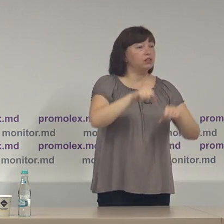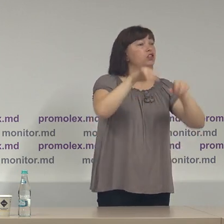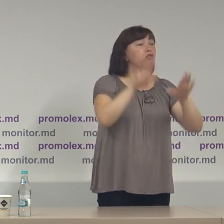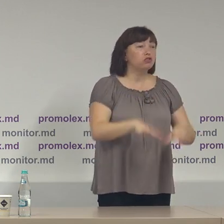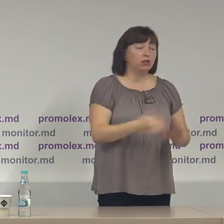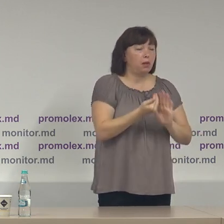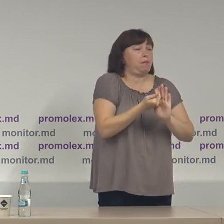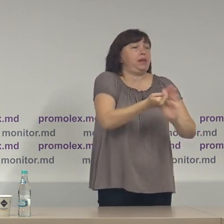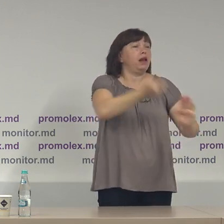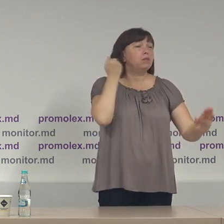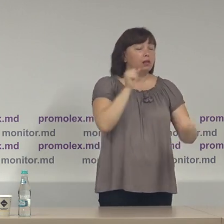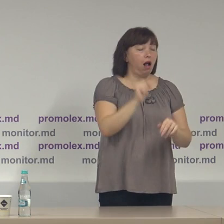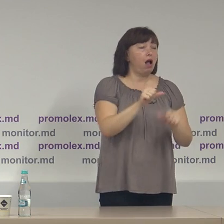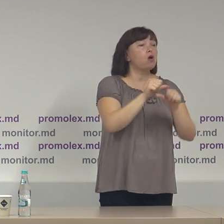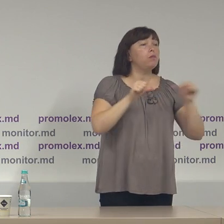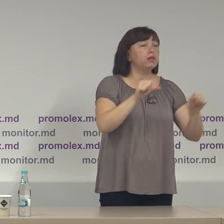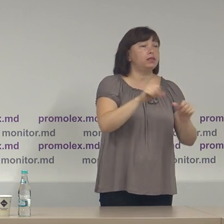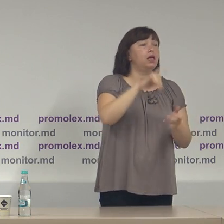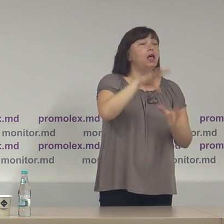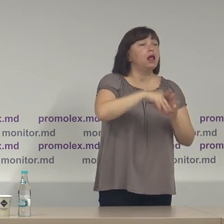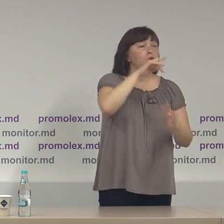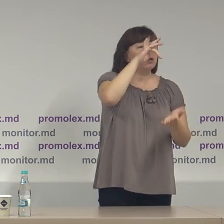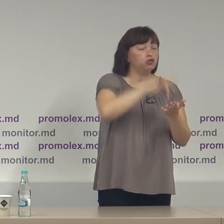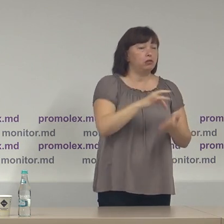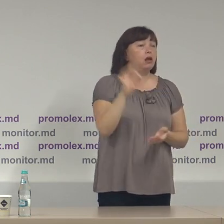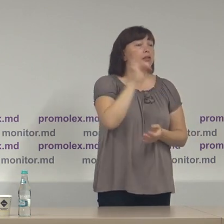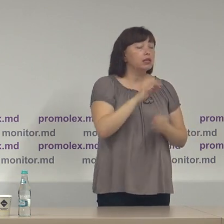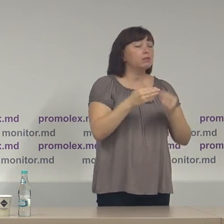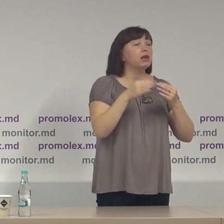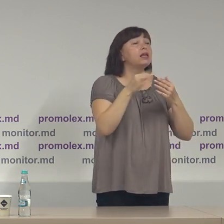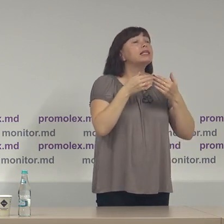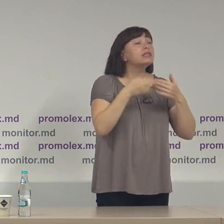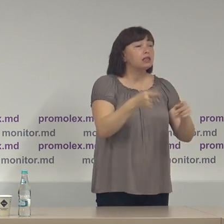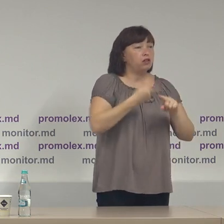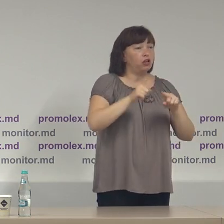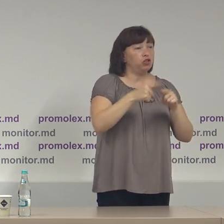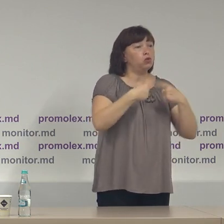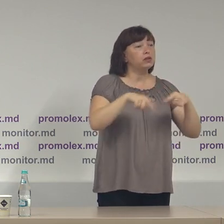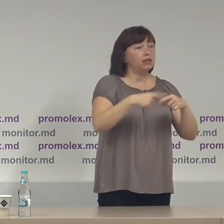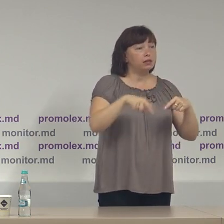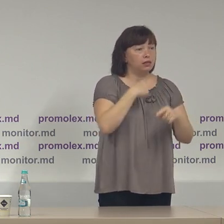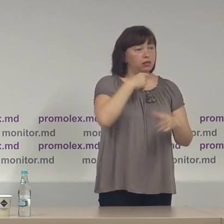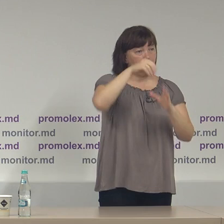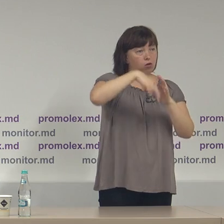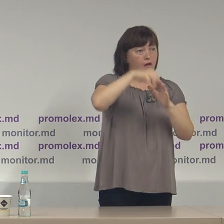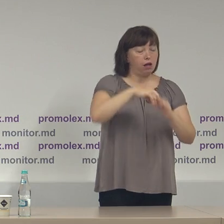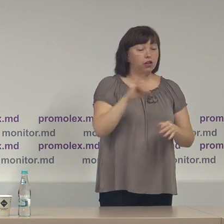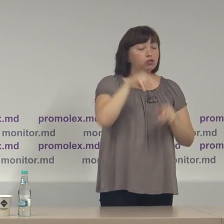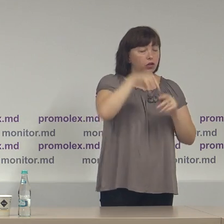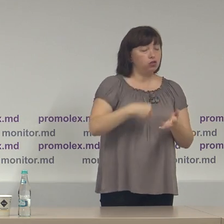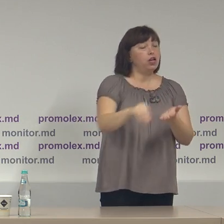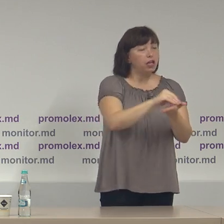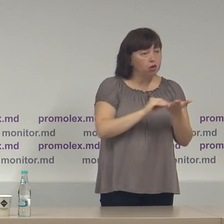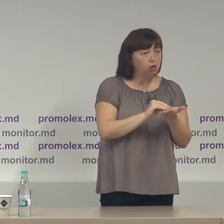preliminară a Comisiei Electorale Centrale cu referire la deschiderea acestor secții de votare și aici încă o